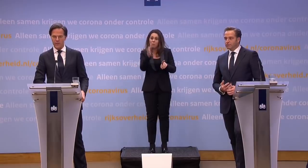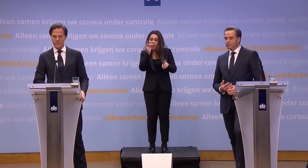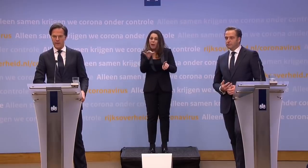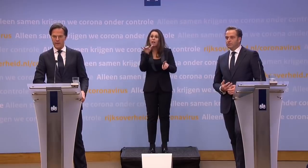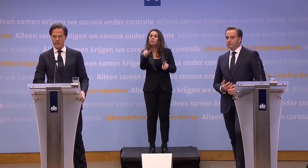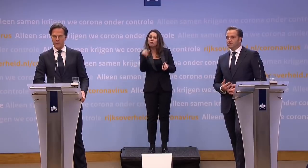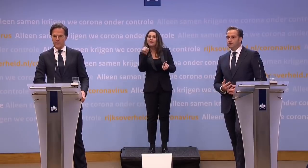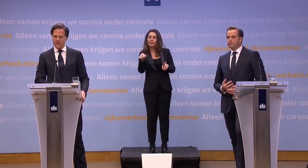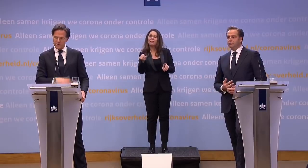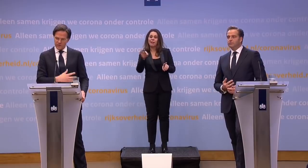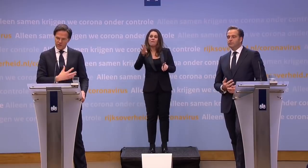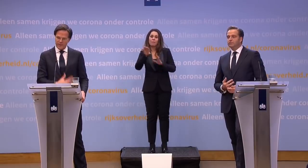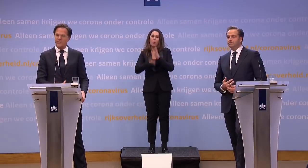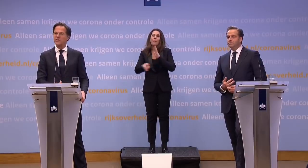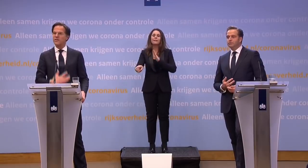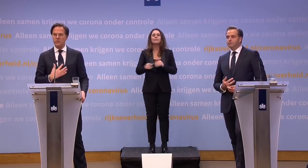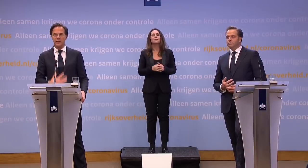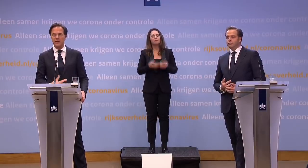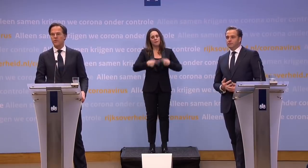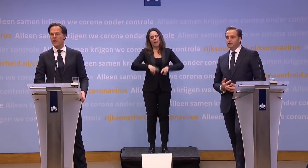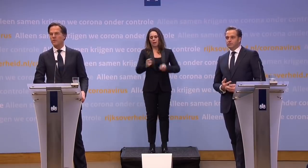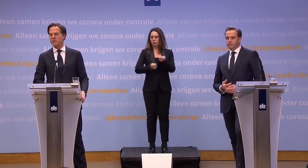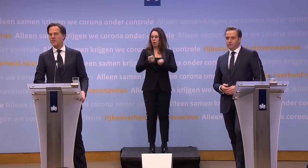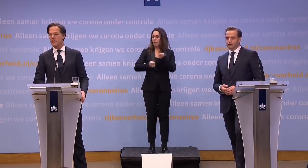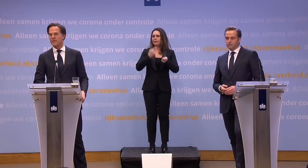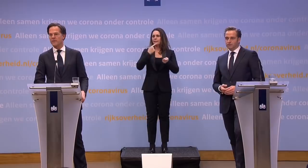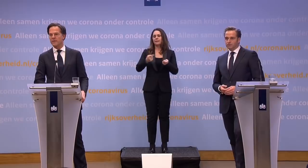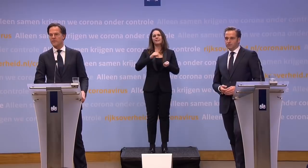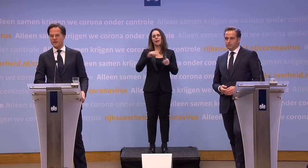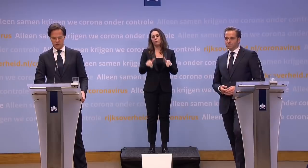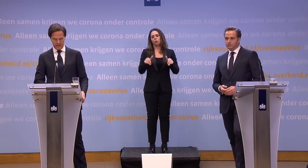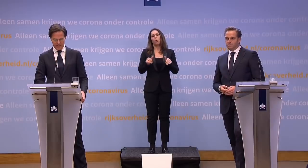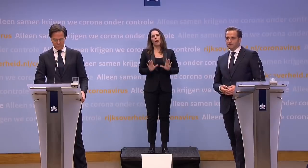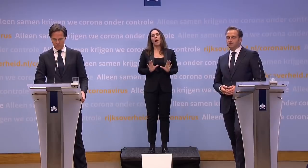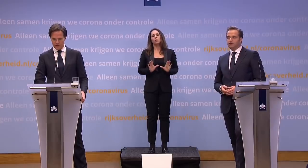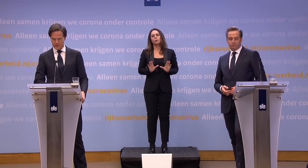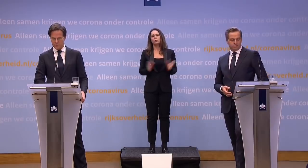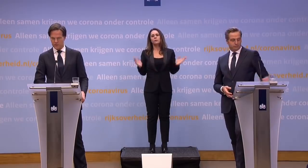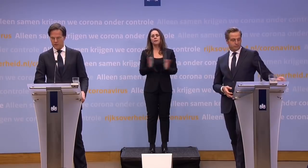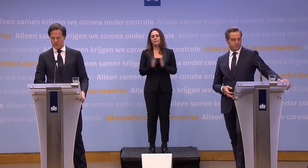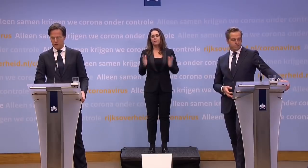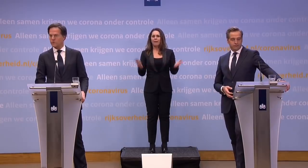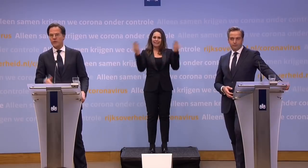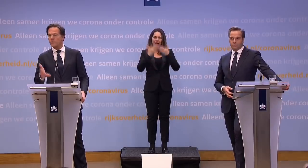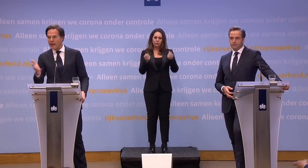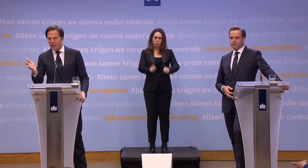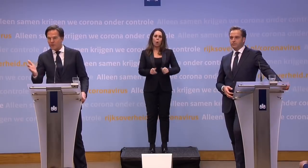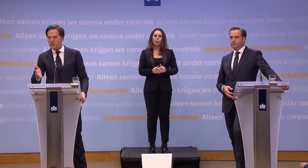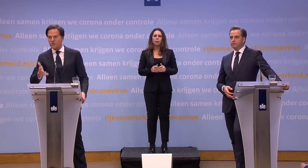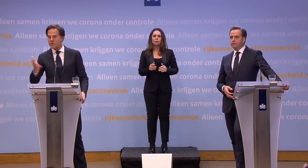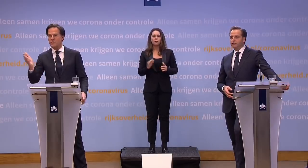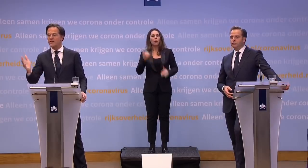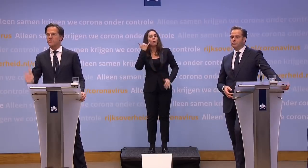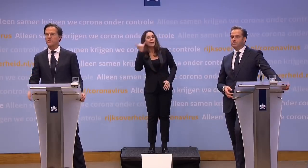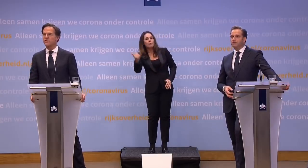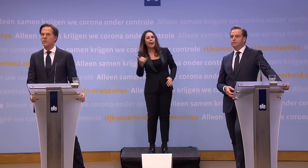willen we mogelijk blijven maken. We hebben zelf als kabinet gezegd, wij zullen daar heel terughoudend in zijn, in die fase dat die avondklok er is. Je kunt ook inbellen,